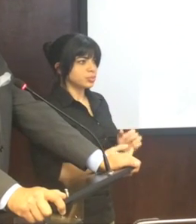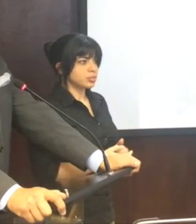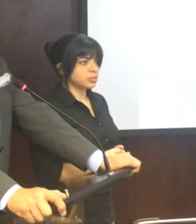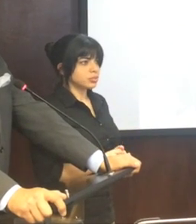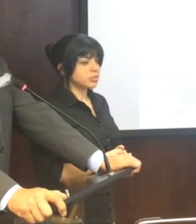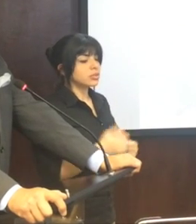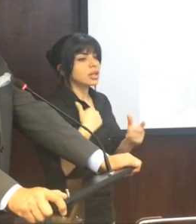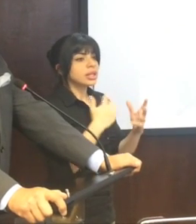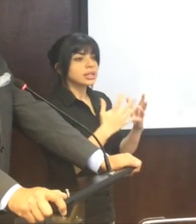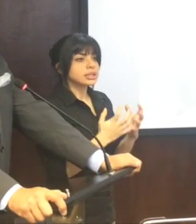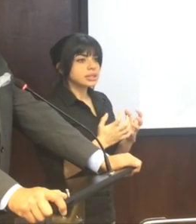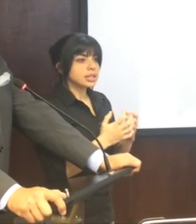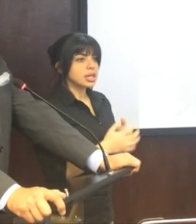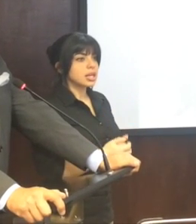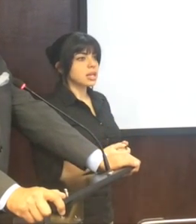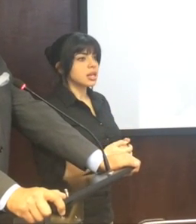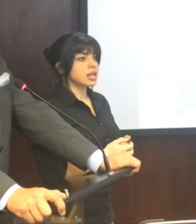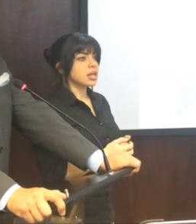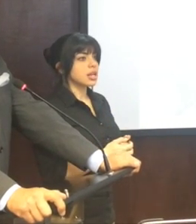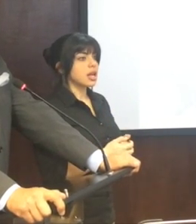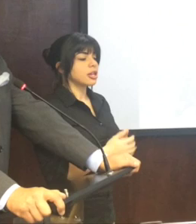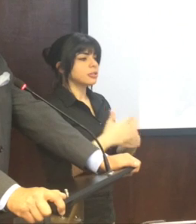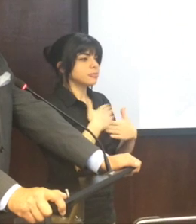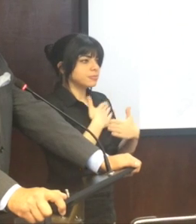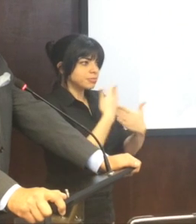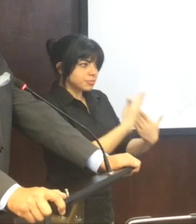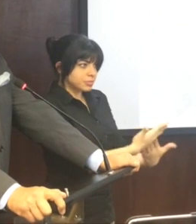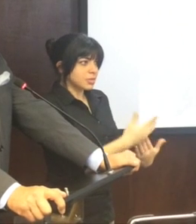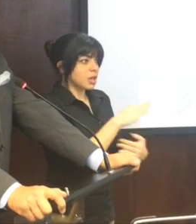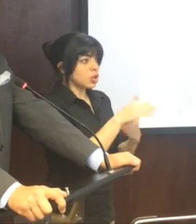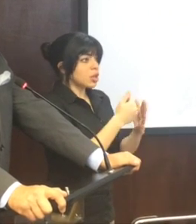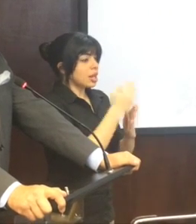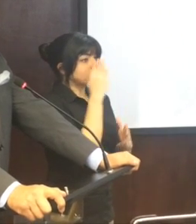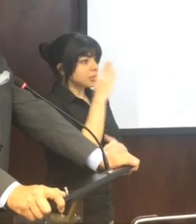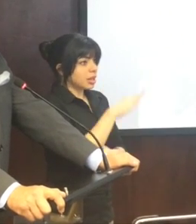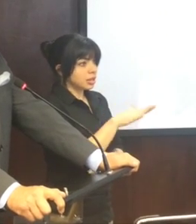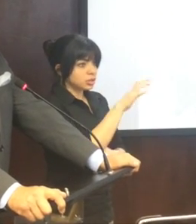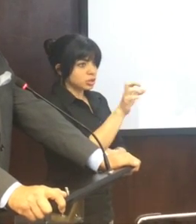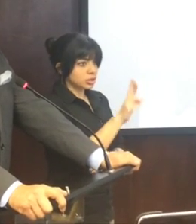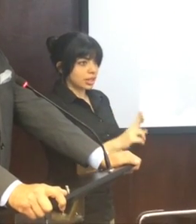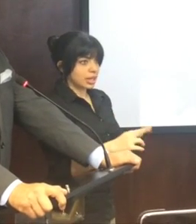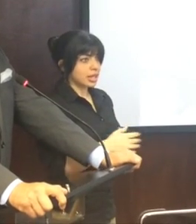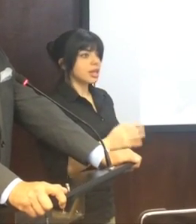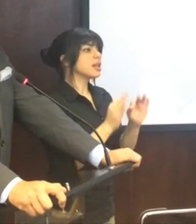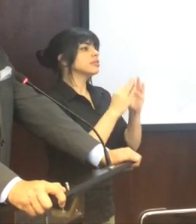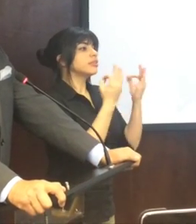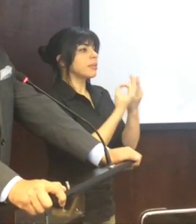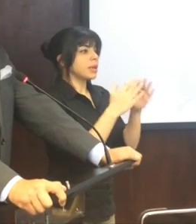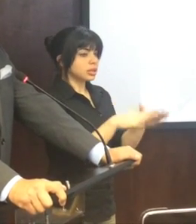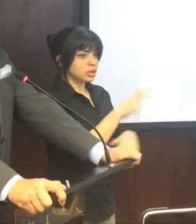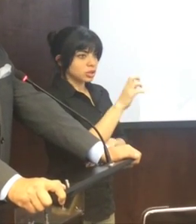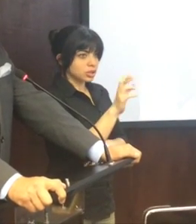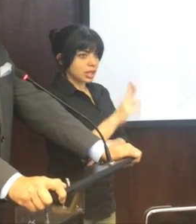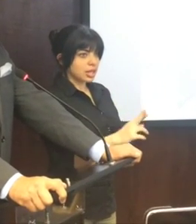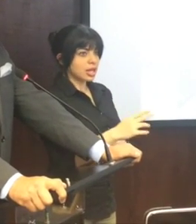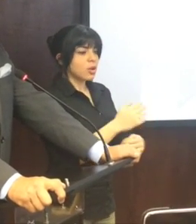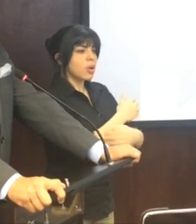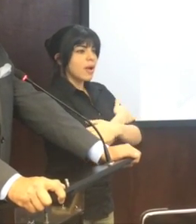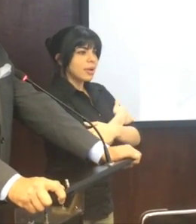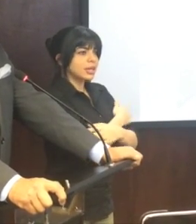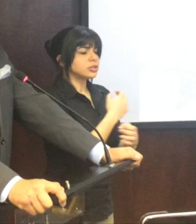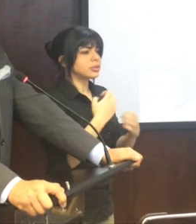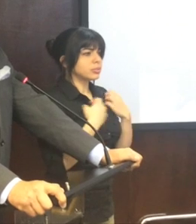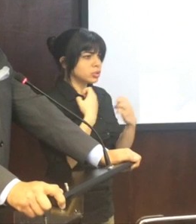Y quisiera trasladar a las Madres de Costa Rica y a las Familias de Costa Rica un abrazo